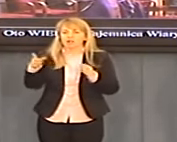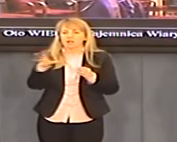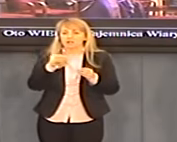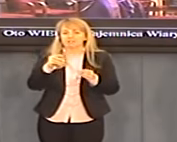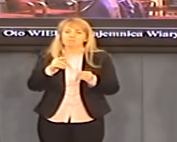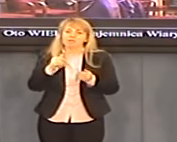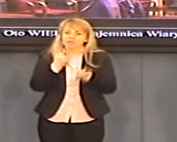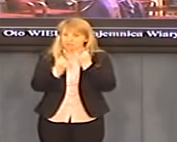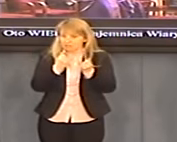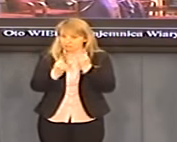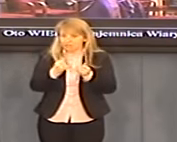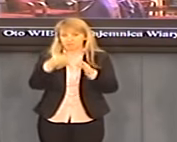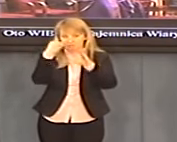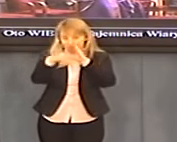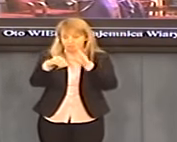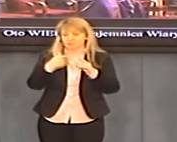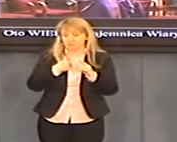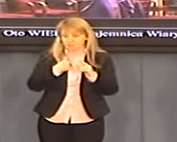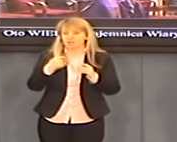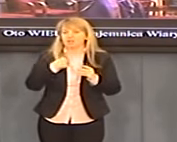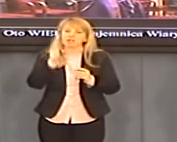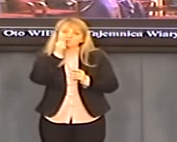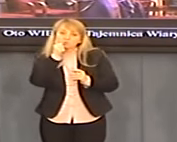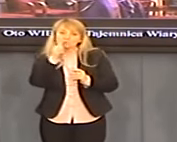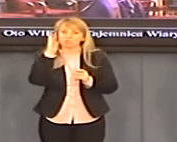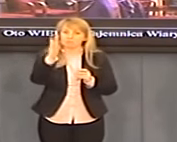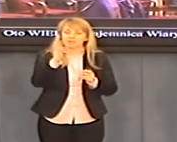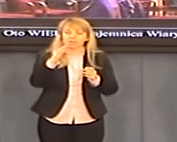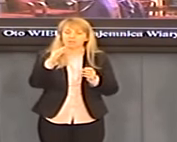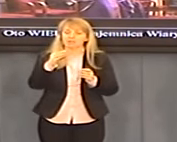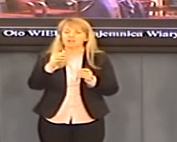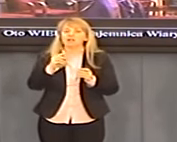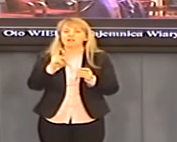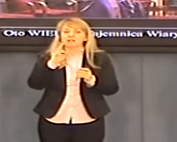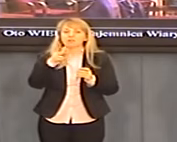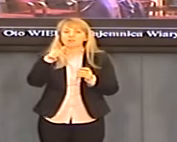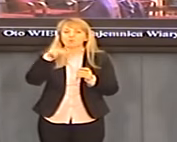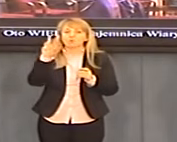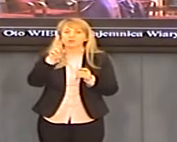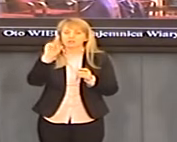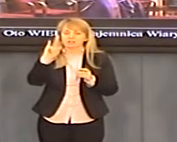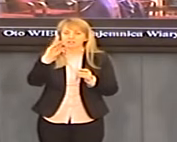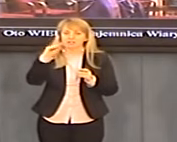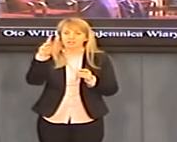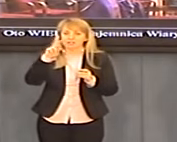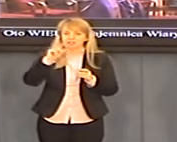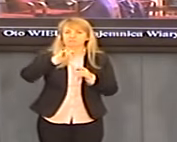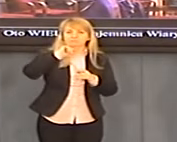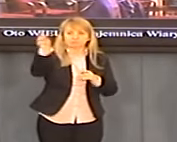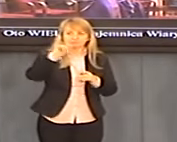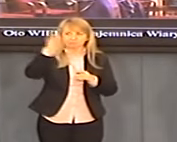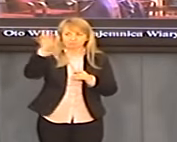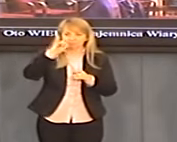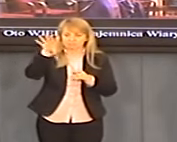Kurierem codziennie czteropak. Są różne smaki klasyczne, żeby tylko przestał się znęcać nad tymi biednymi